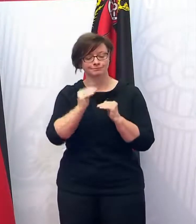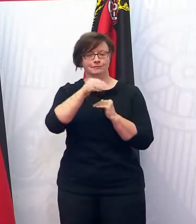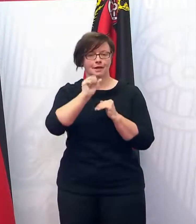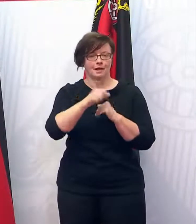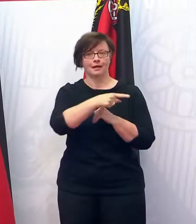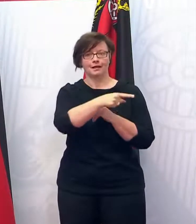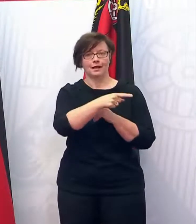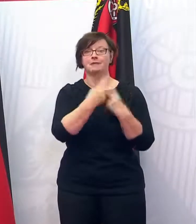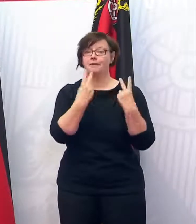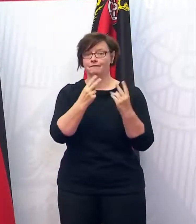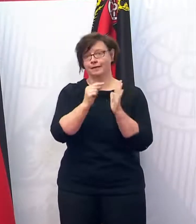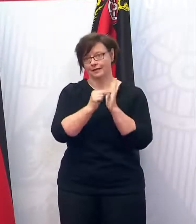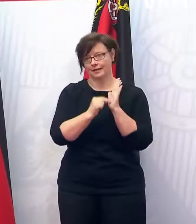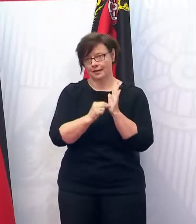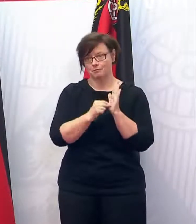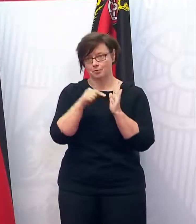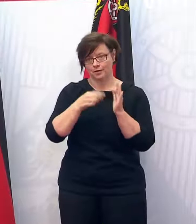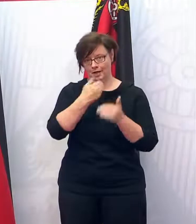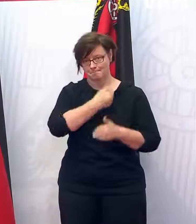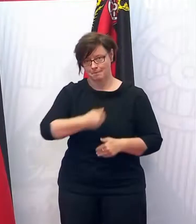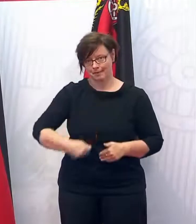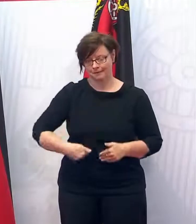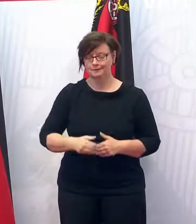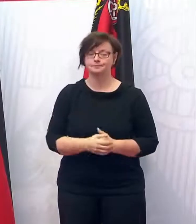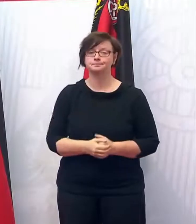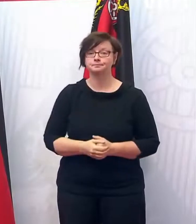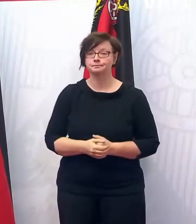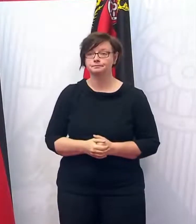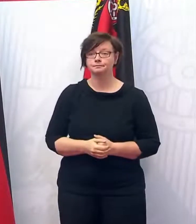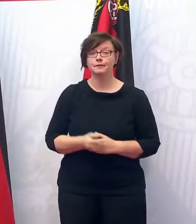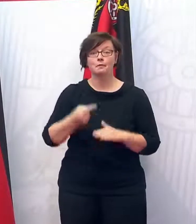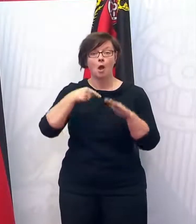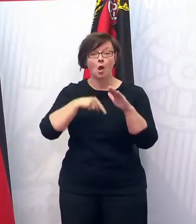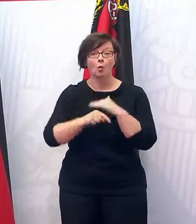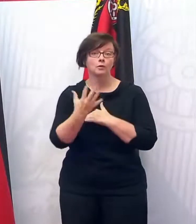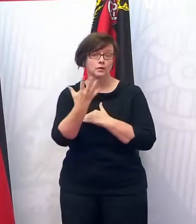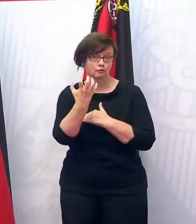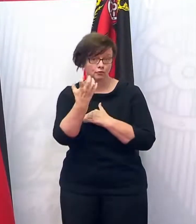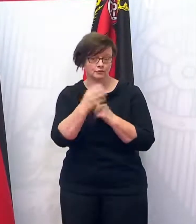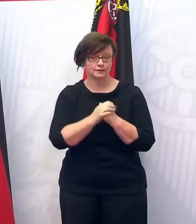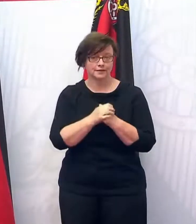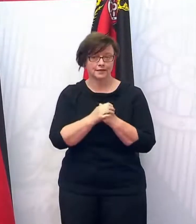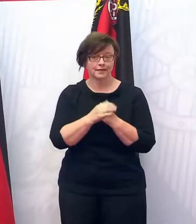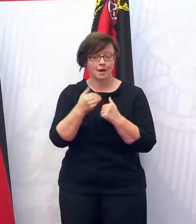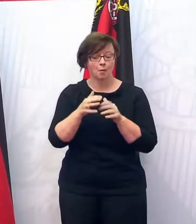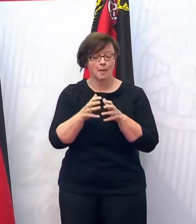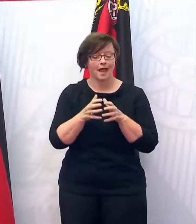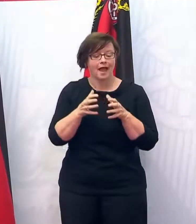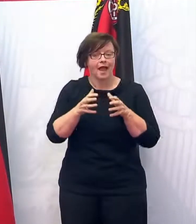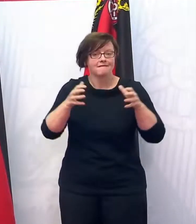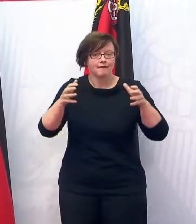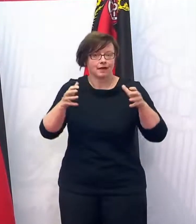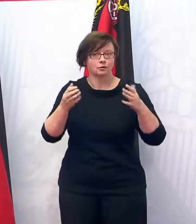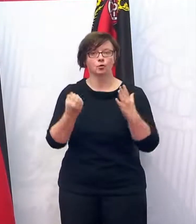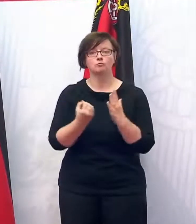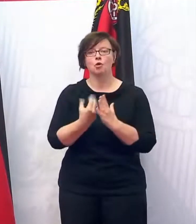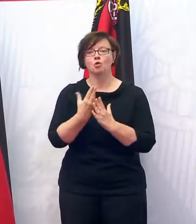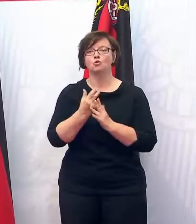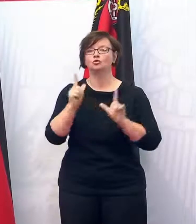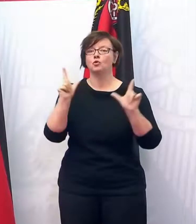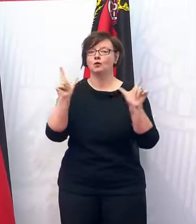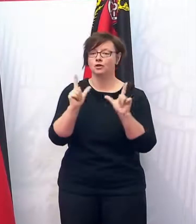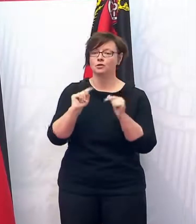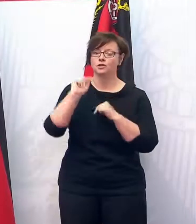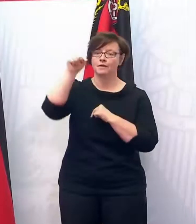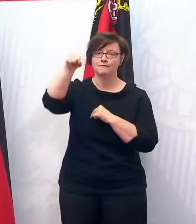für die Kollegen und Kolleginnen hier in Mainz. Überall unter 50 gibt es dann noch Erweiterungen. Kulturveranstaltungen